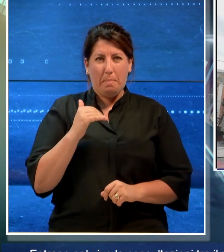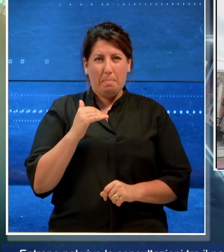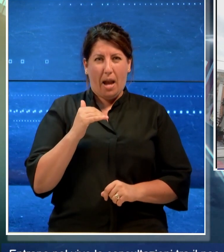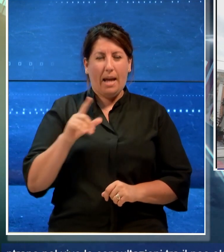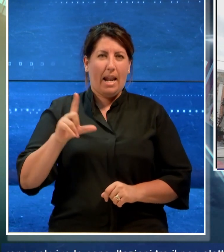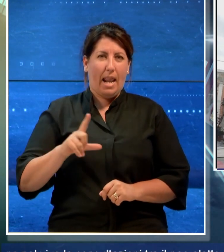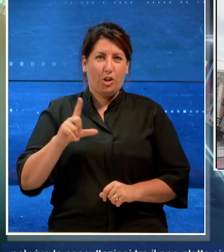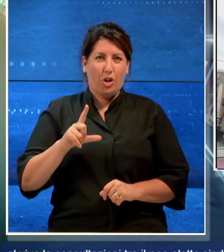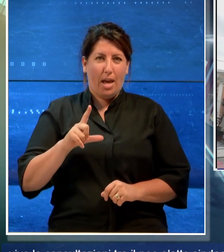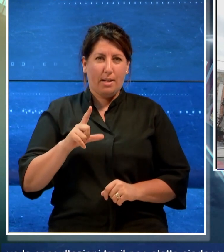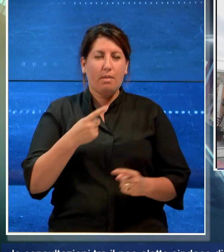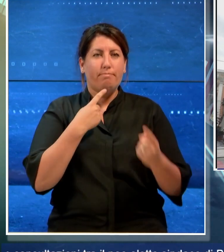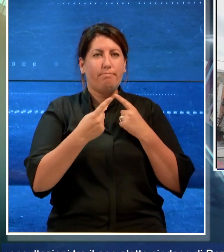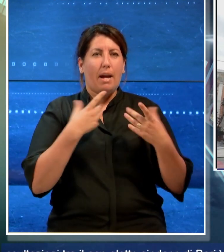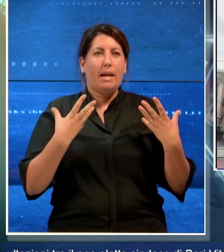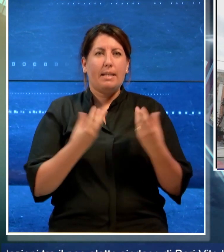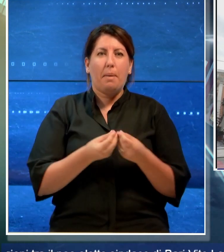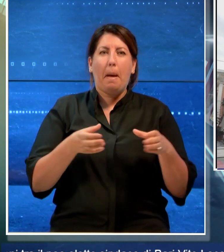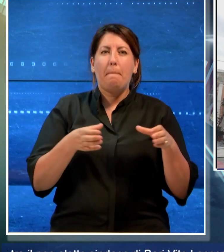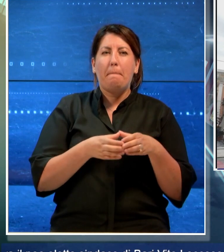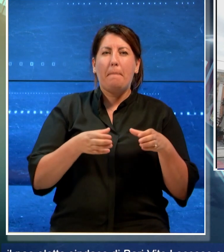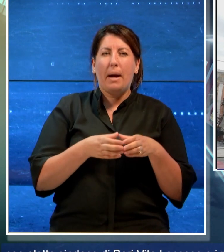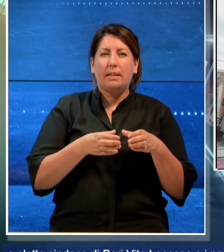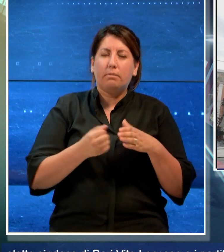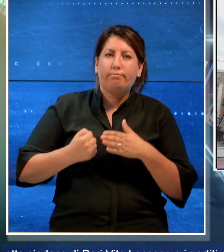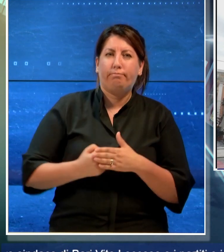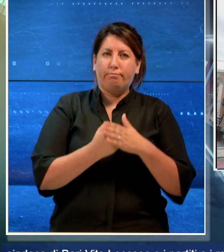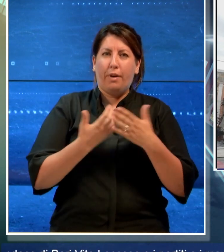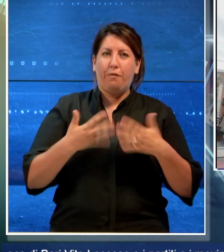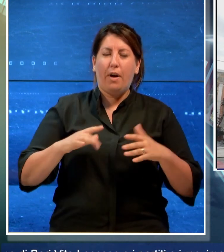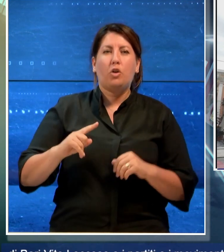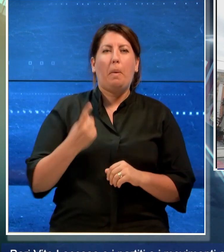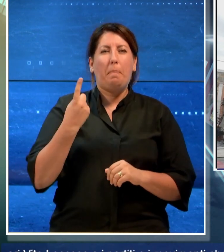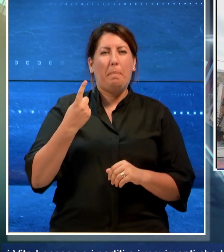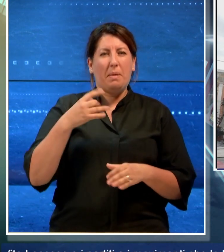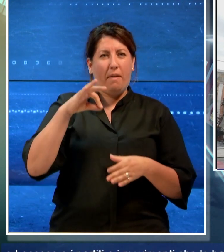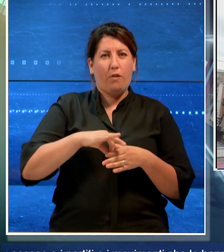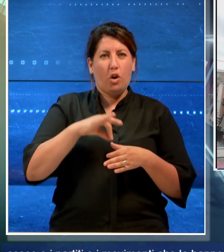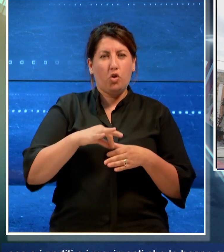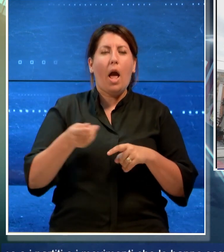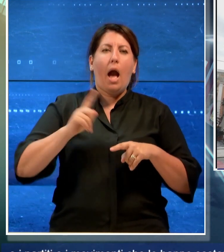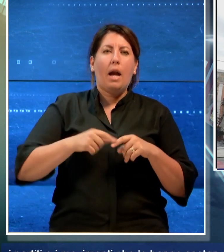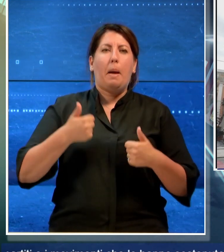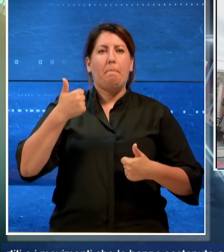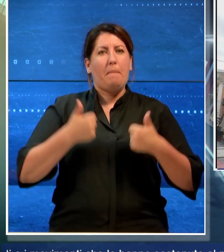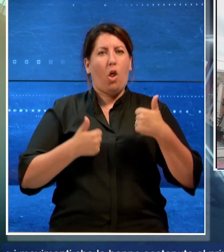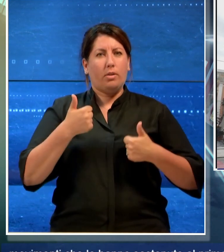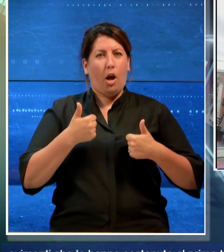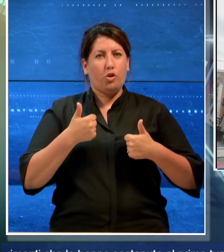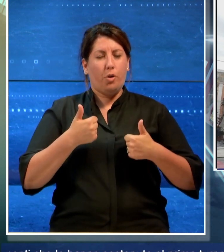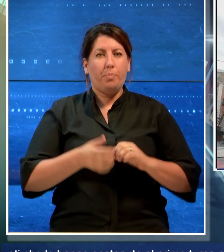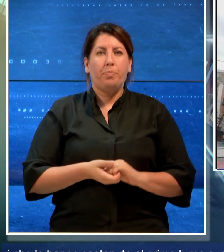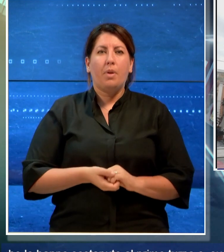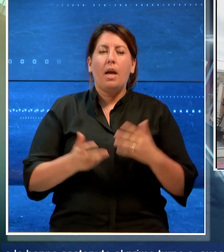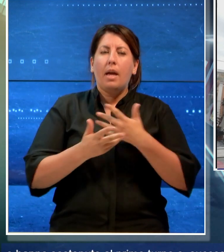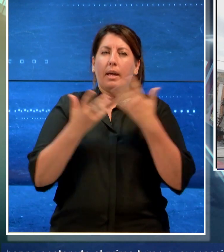e i movimenti che lo hanno sostenuto al primo turno e successivamente al ballottaggio. Non è